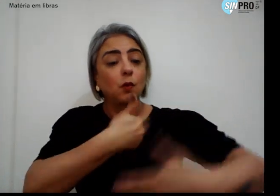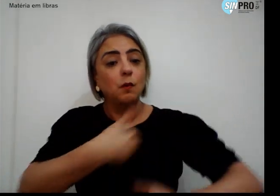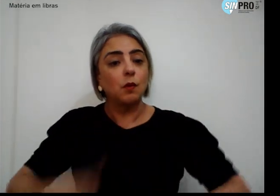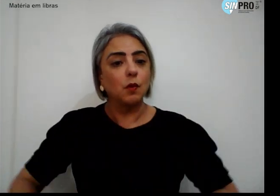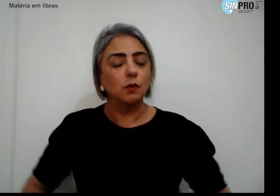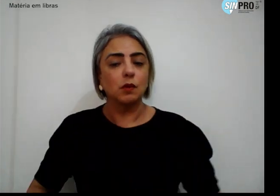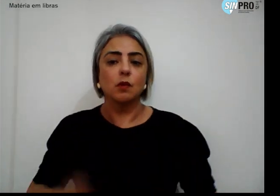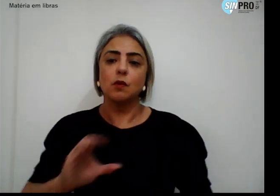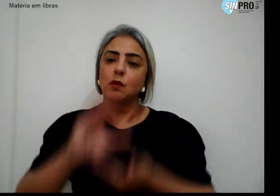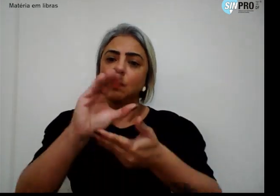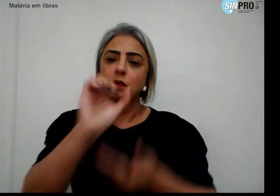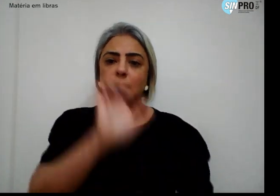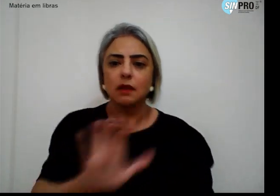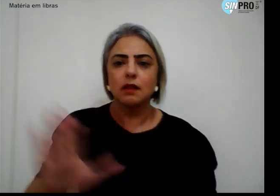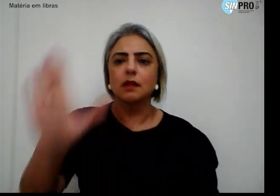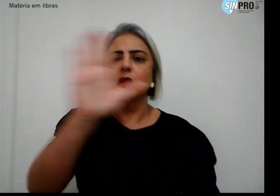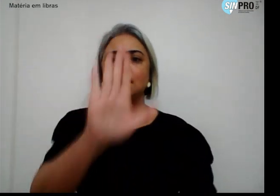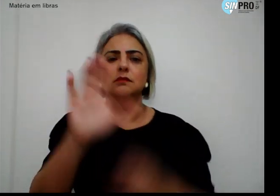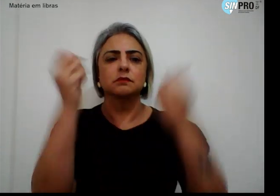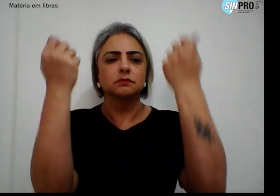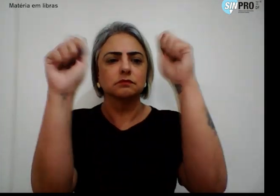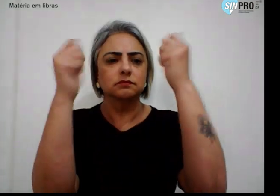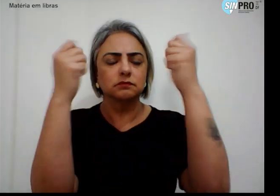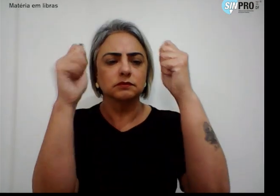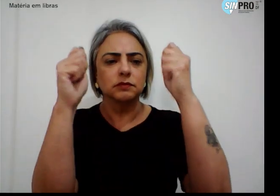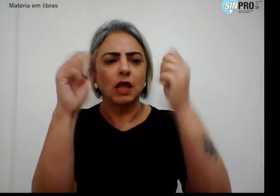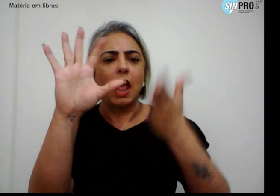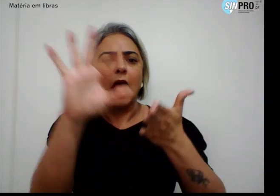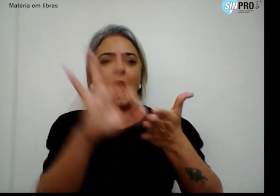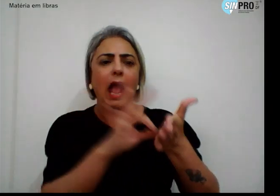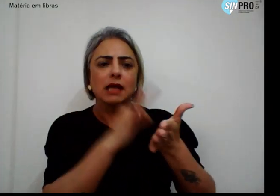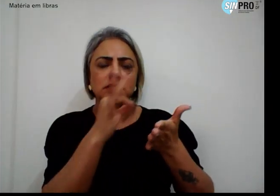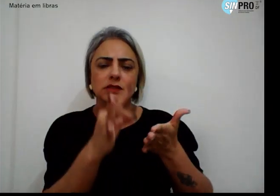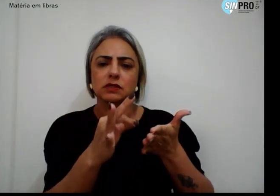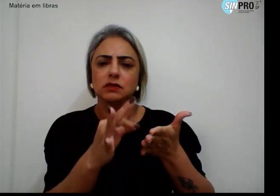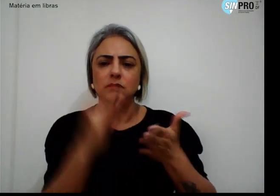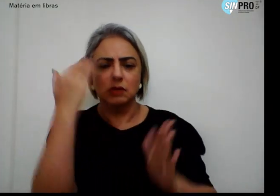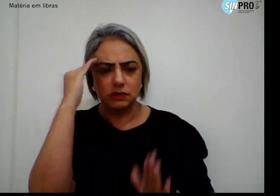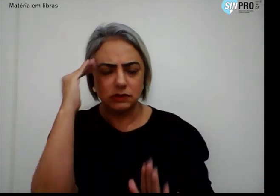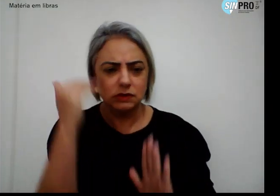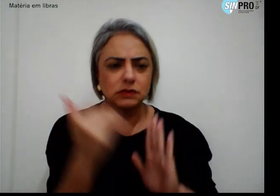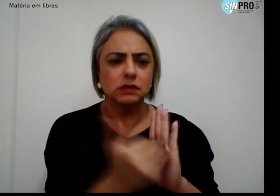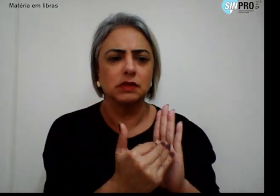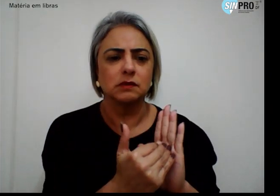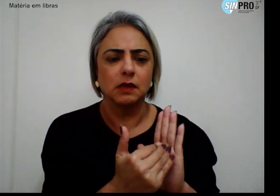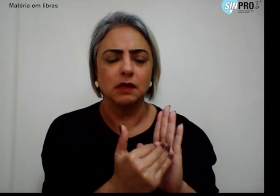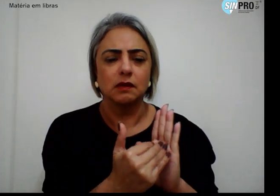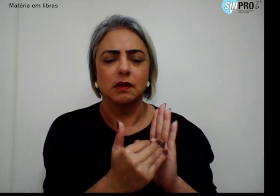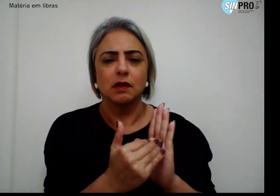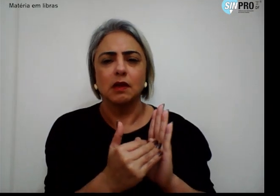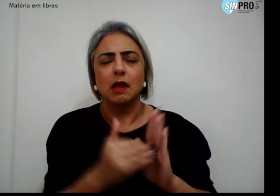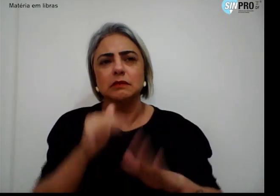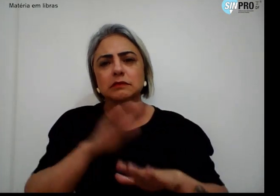Conselho Nacional de Educação ratificou esse entendimento em pelo menos dois